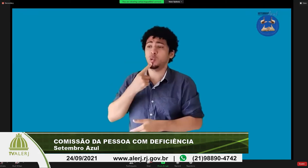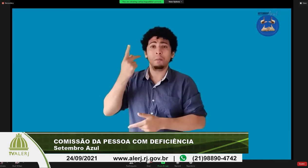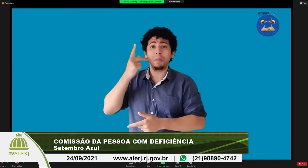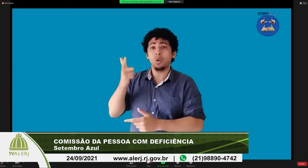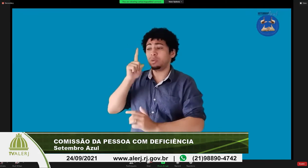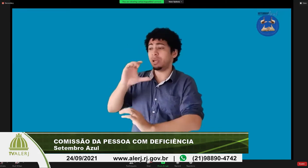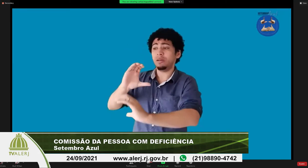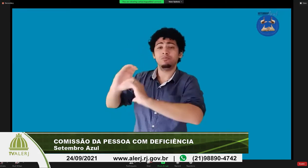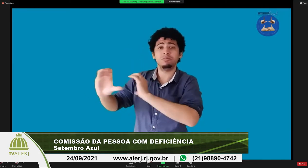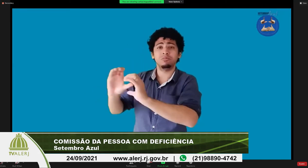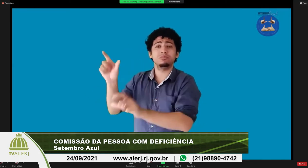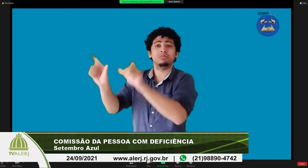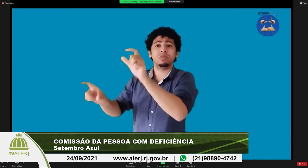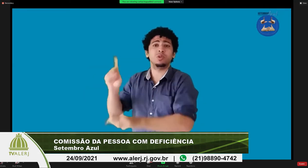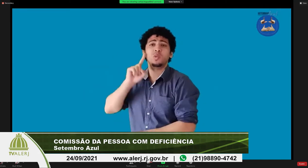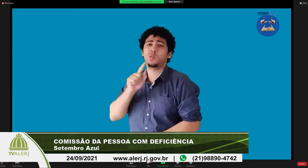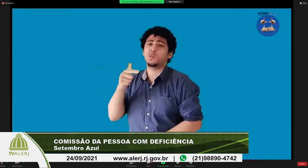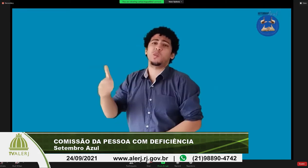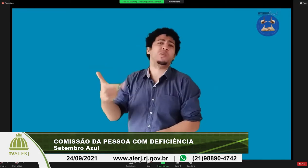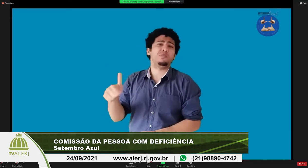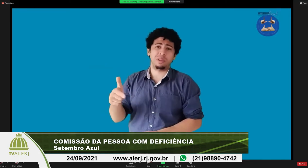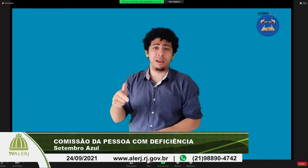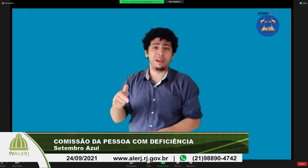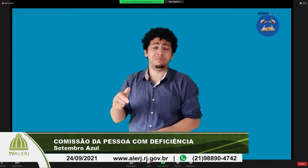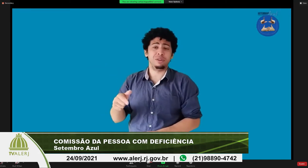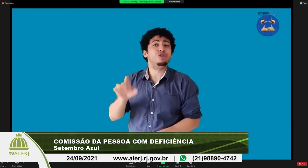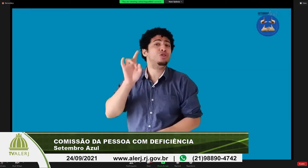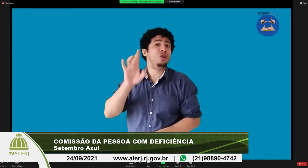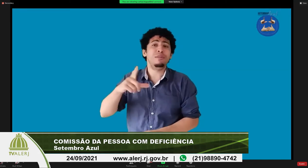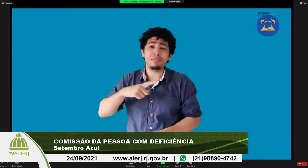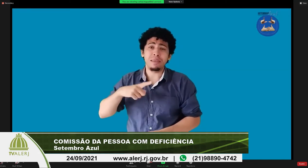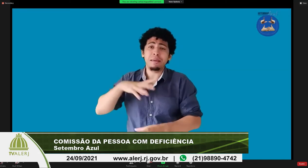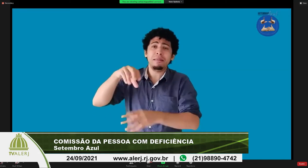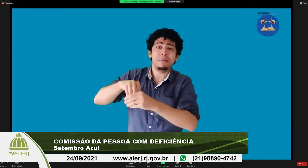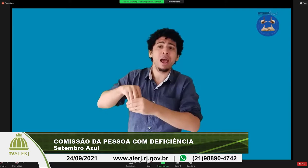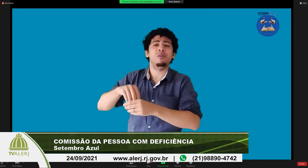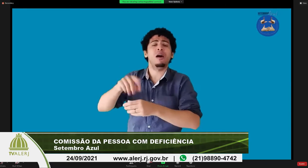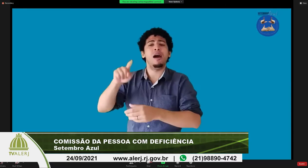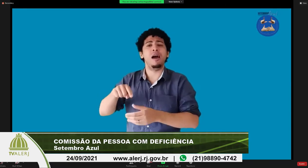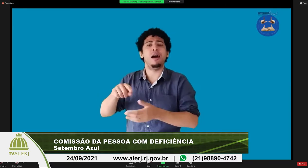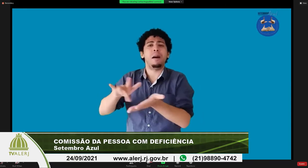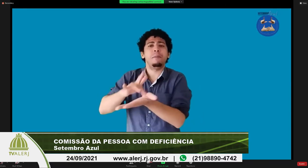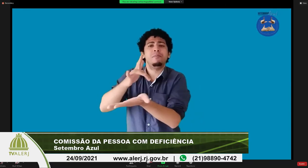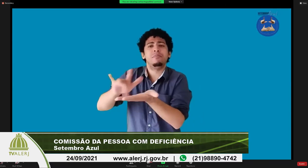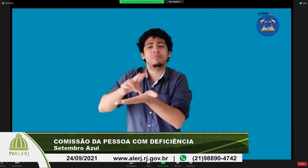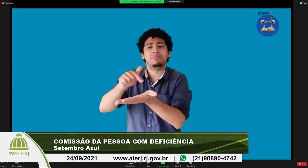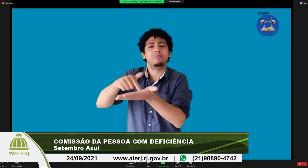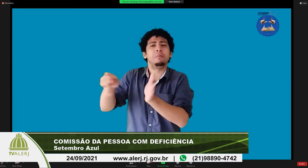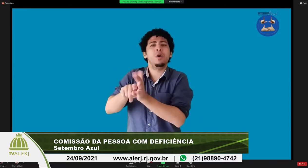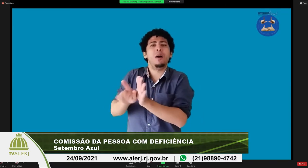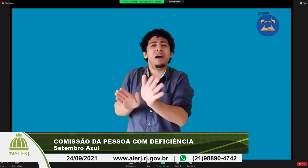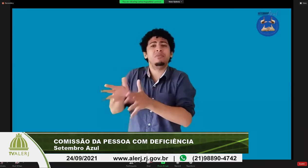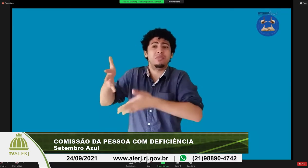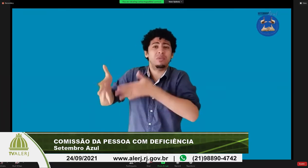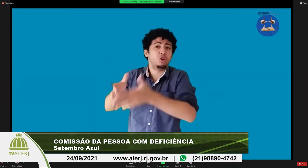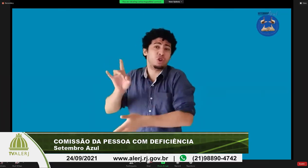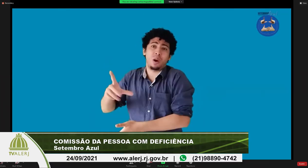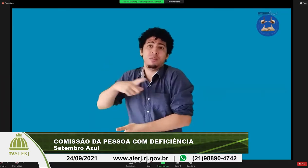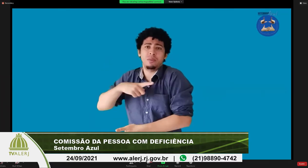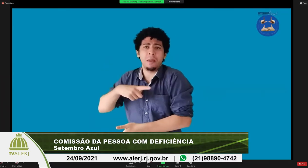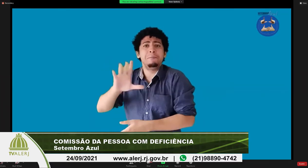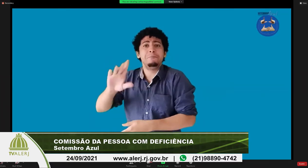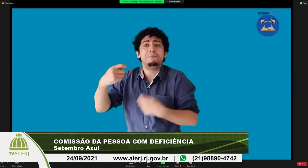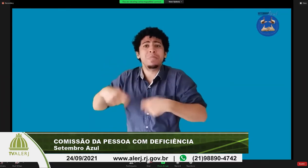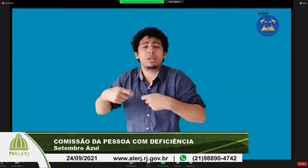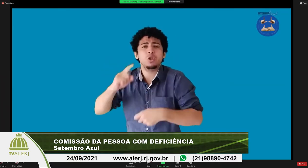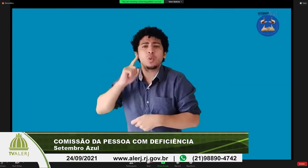eu tenho percebido que não há funcionários surdos então a comunicação é muitas vezes desgastante e prejudicial nesse sentido uso muitas